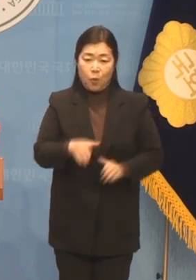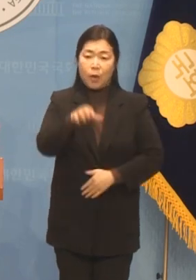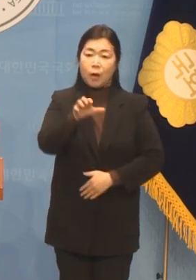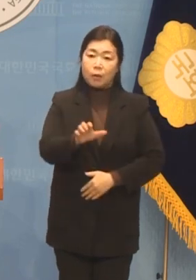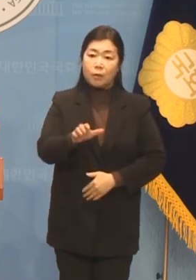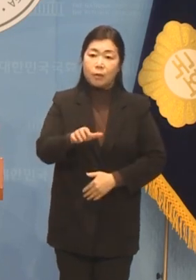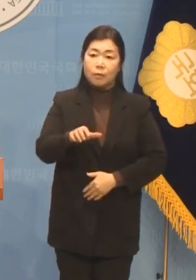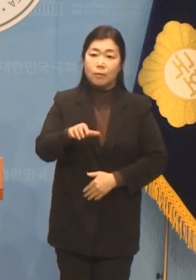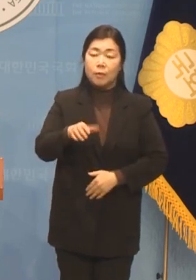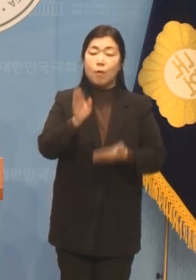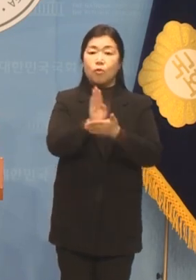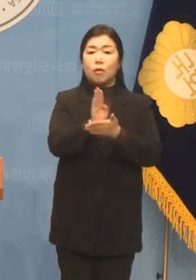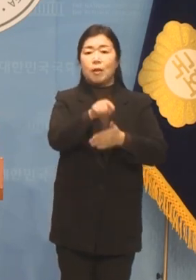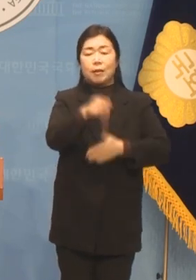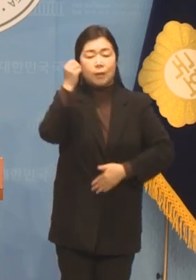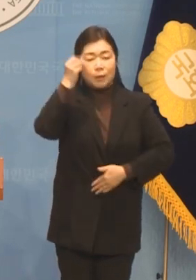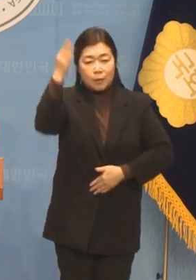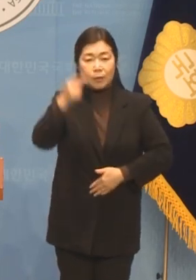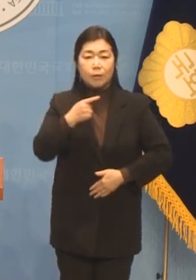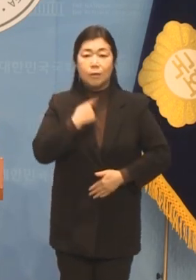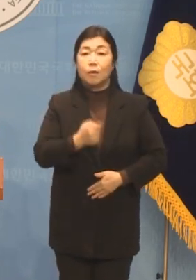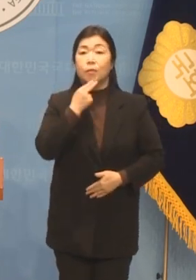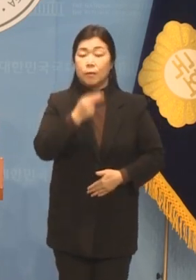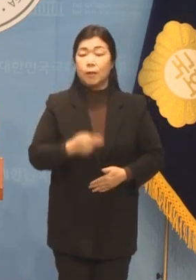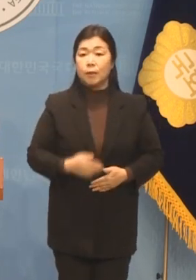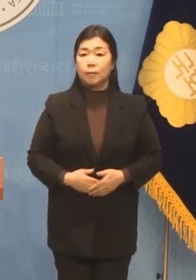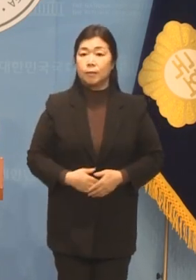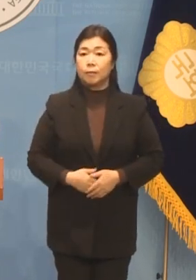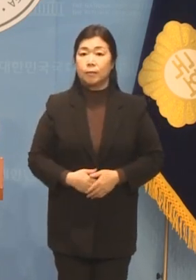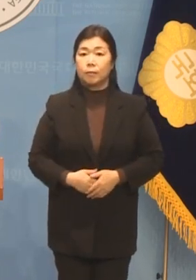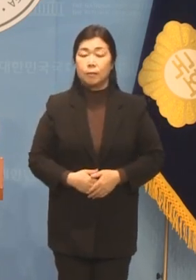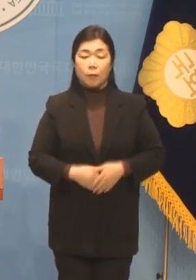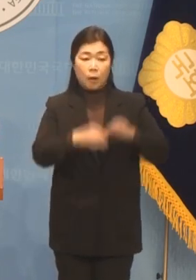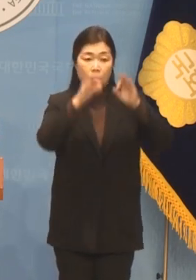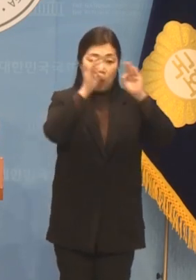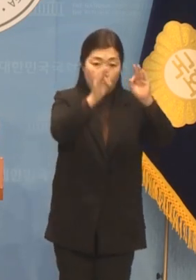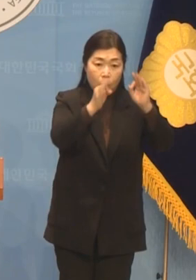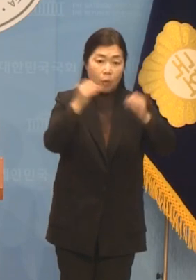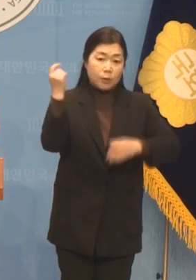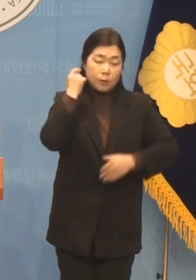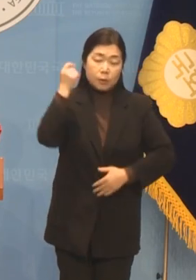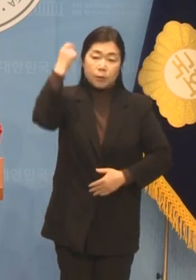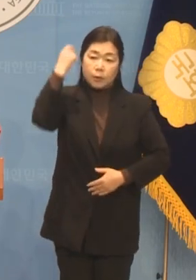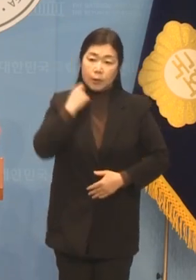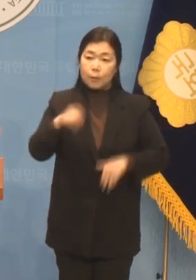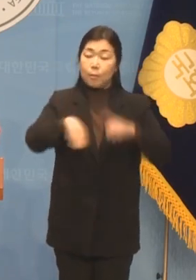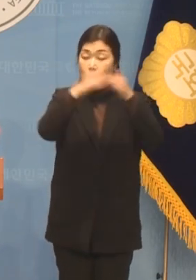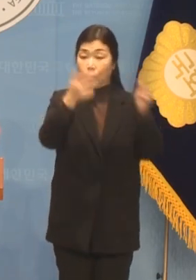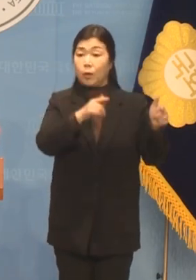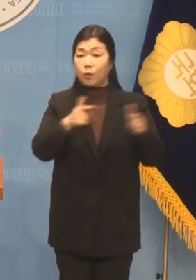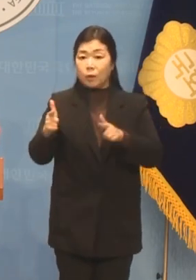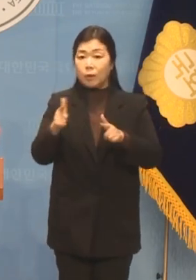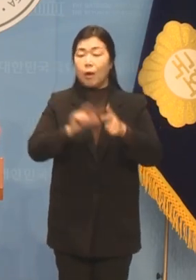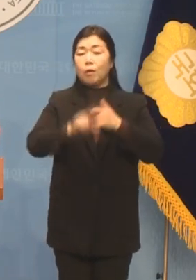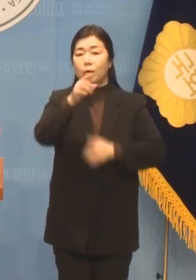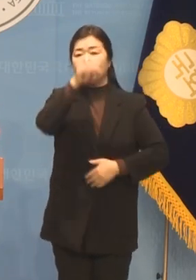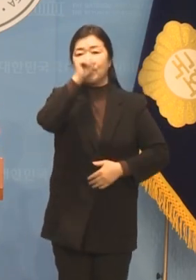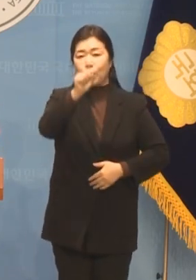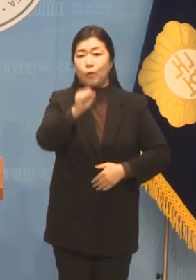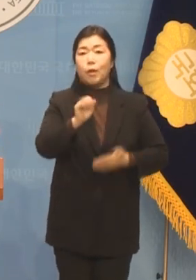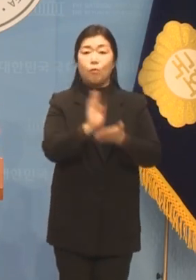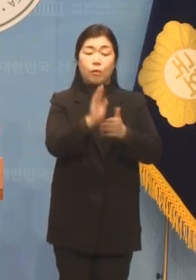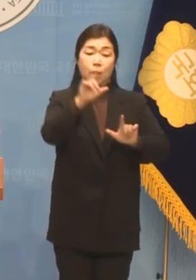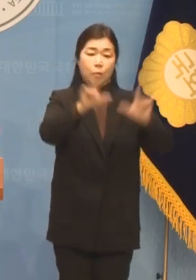분당을 한순간도 잊은 적이 없습니다 보고 듣고 느끼는 그 모든 순간에 더 나은 분당의